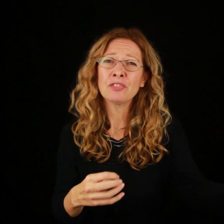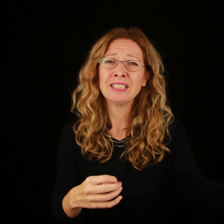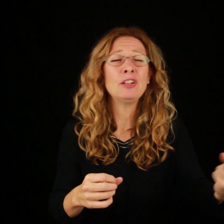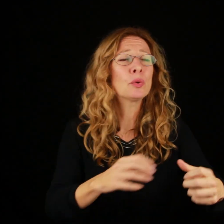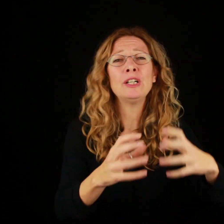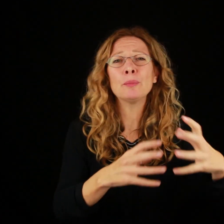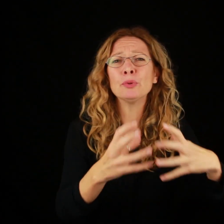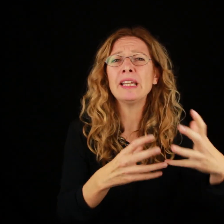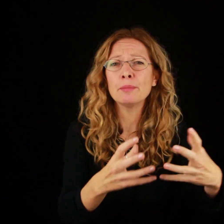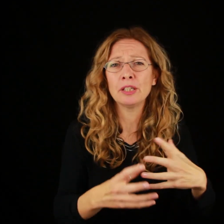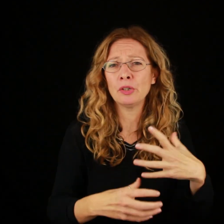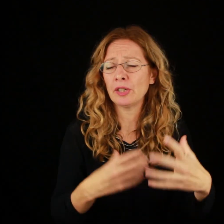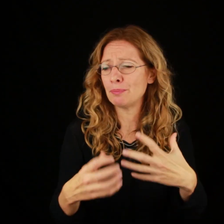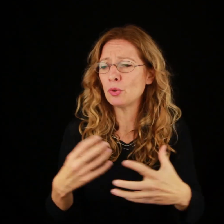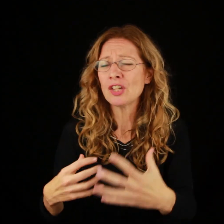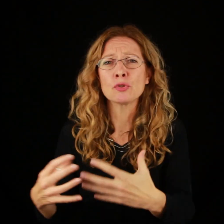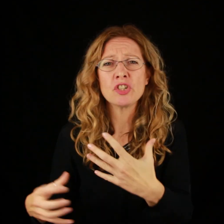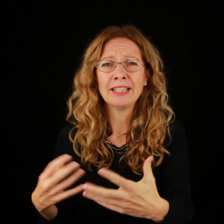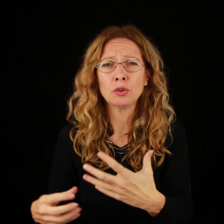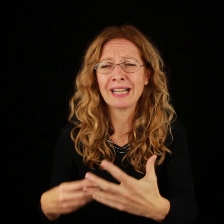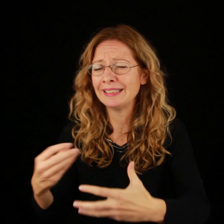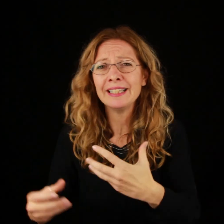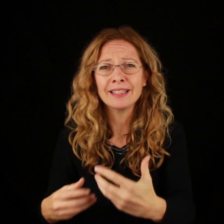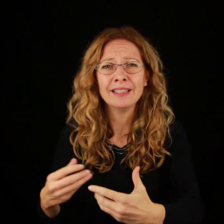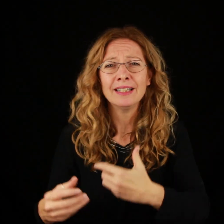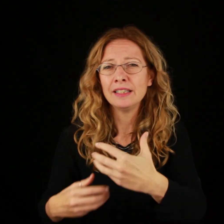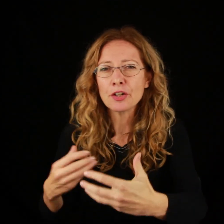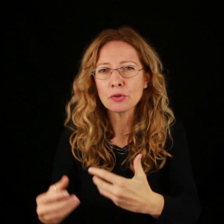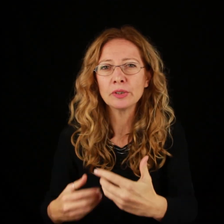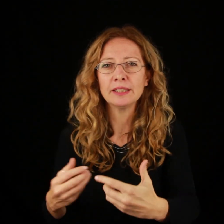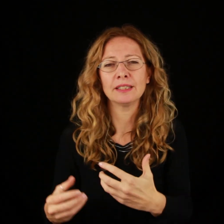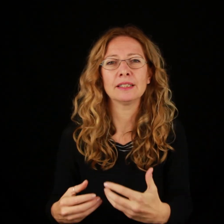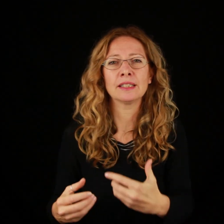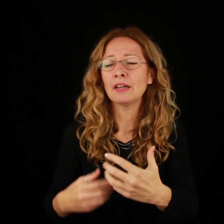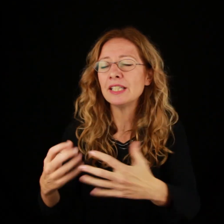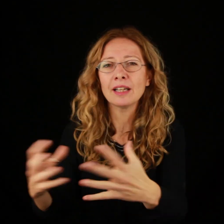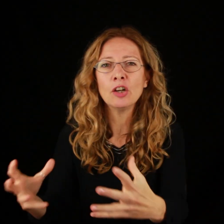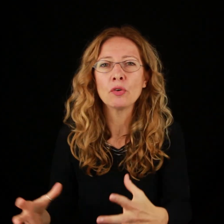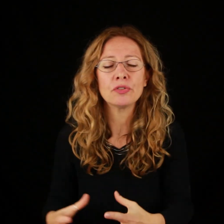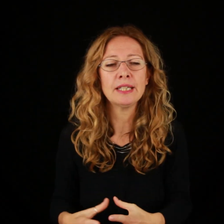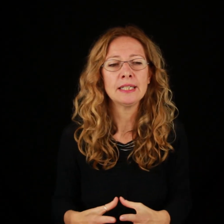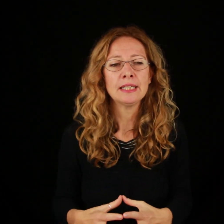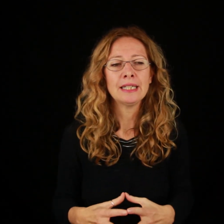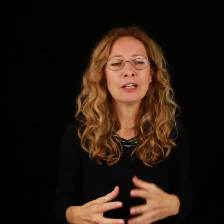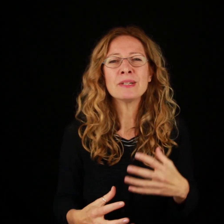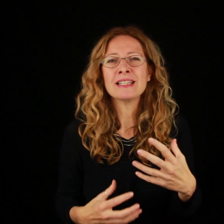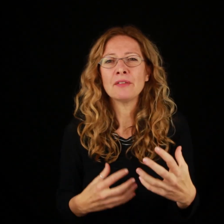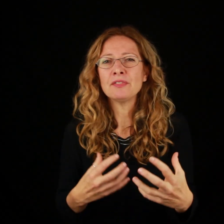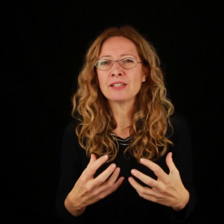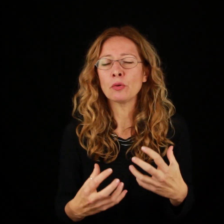fratello quello più debole, quello che è più soggetto a cadere negli errori che la vita gli offre, è come se la vivesse come